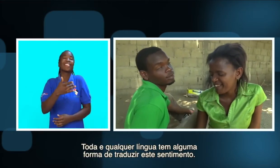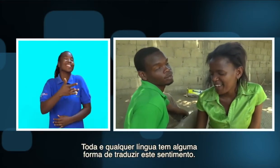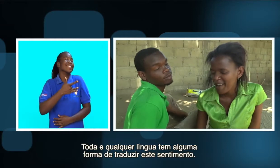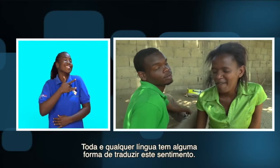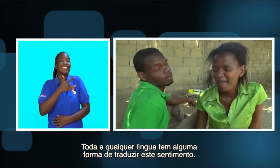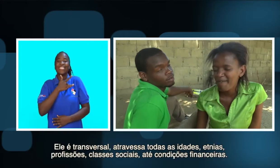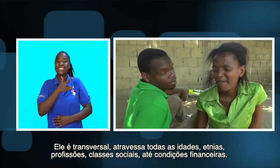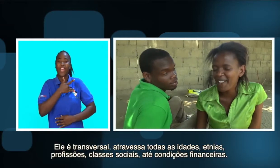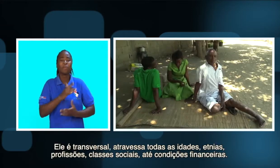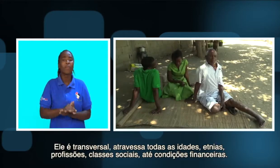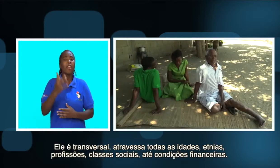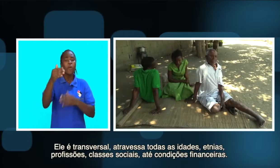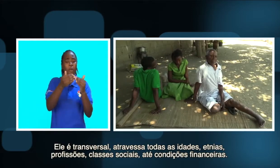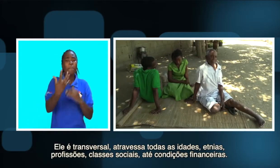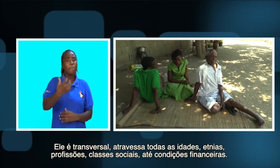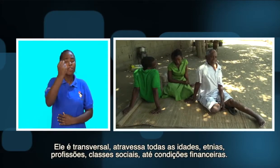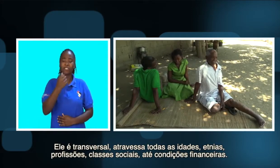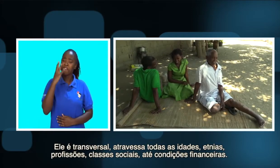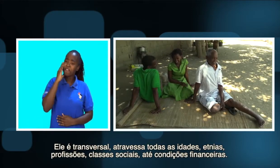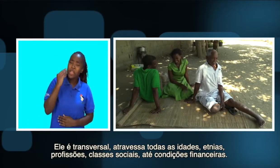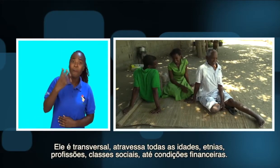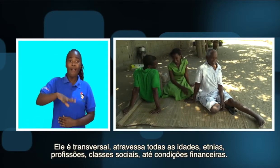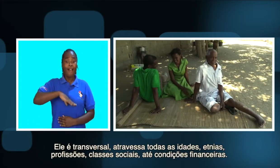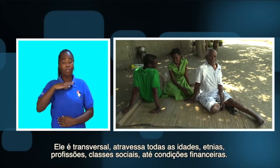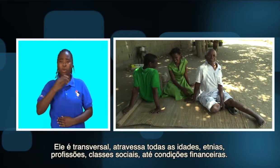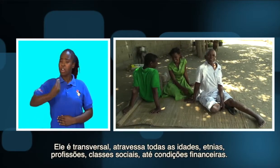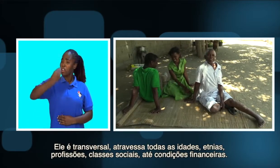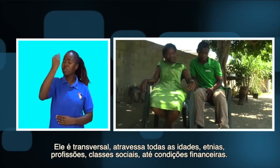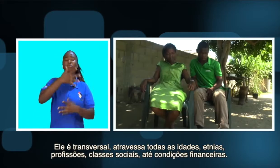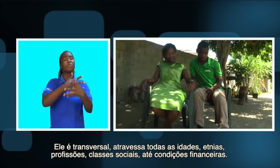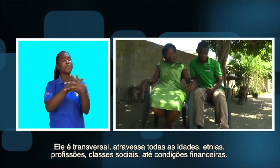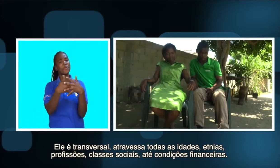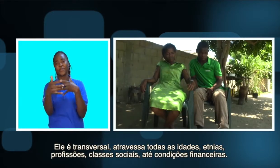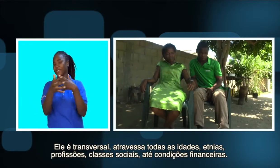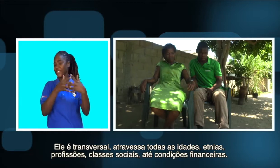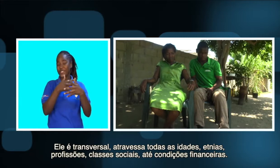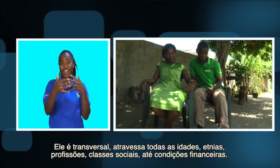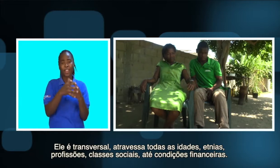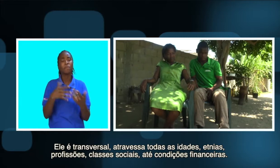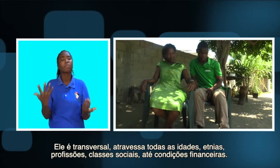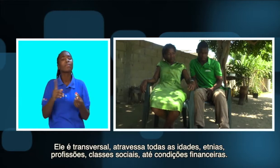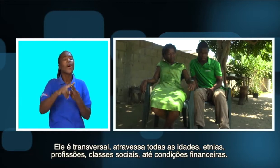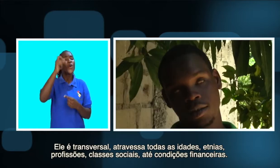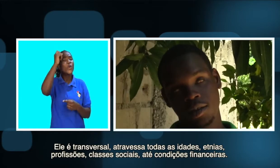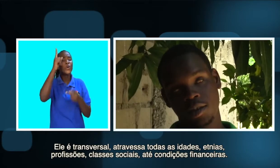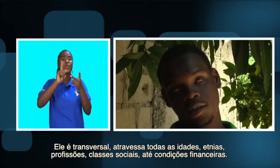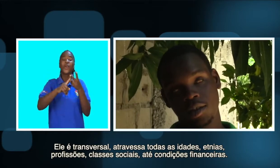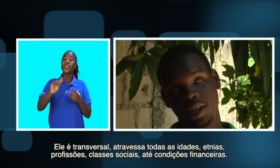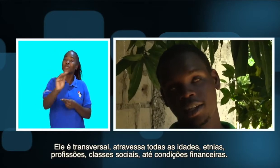este sentimento. Ele é transversal, atravessa todas as idades, etnias, profissões,